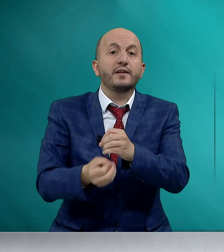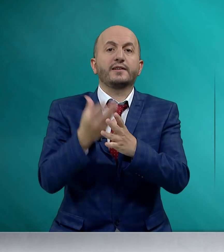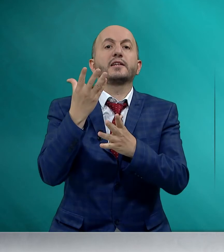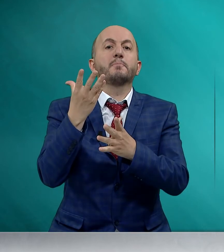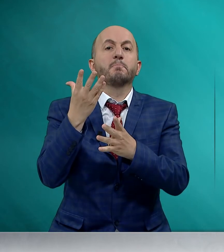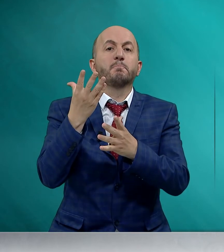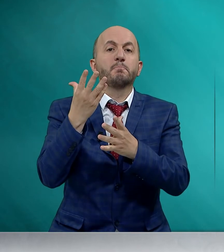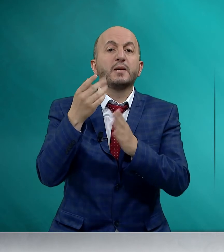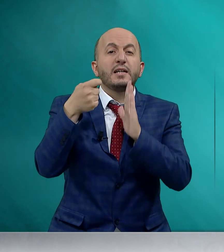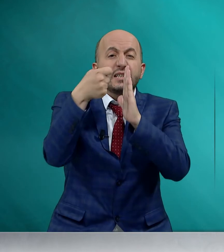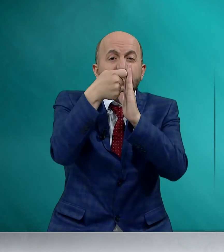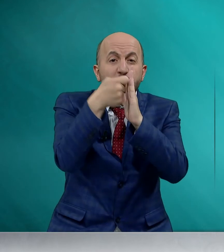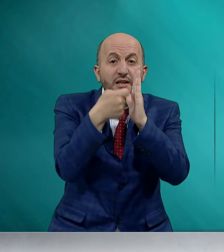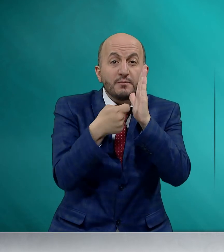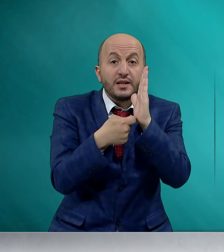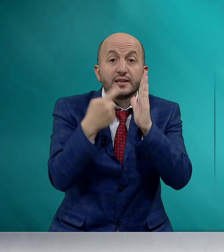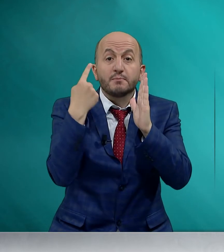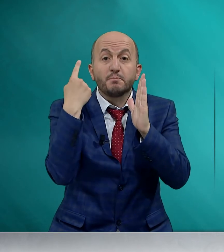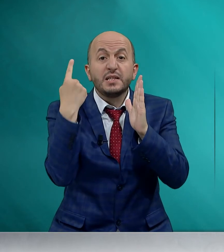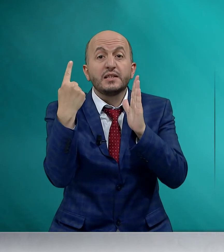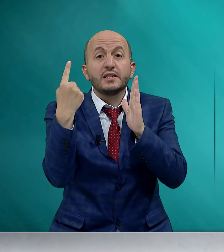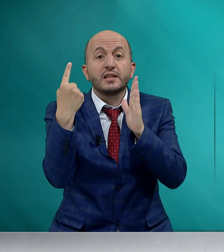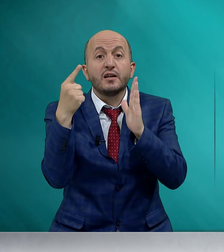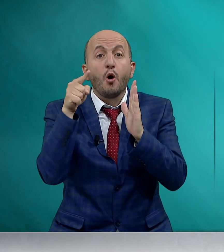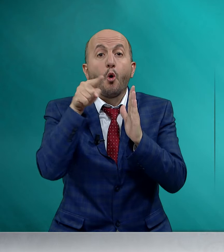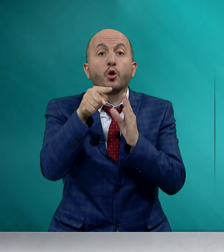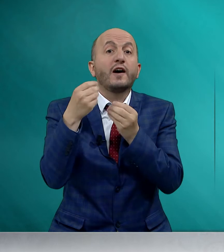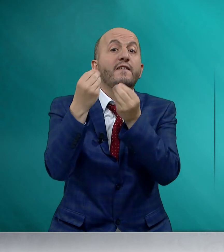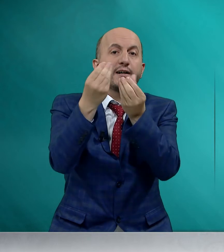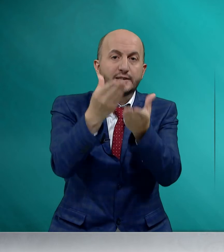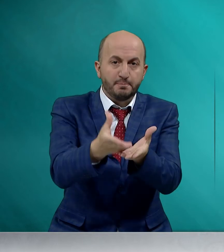ettim. İsimlerimden birini ona verdim.